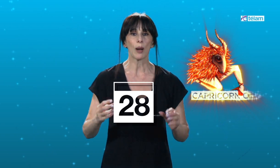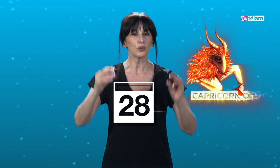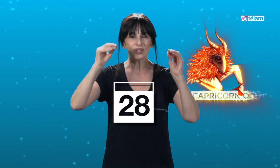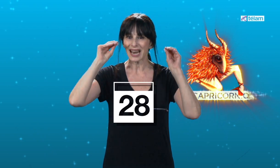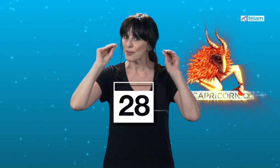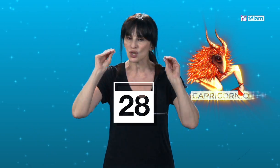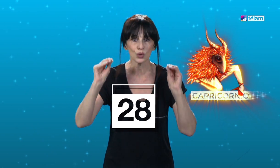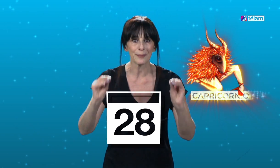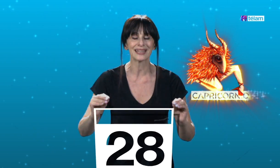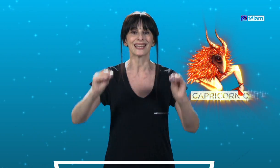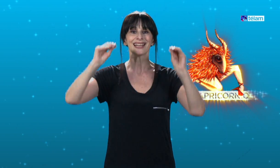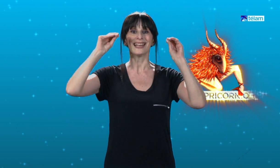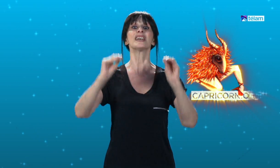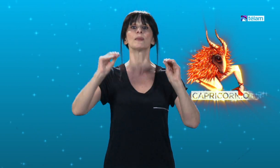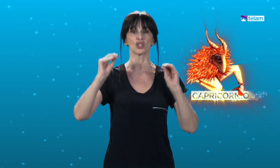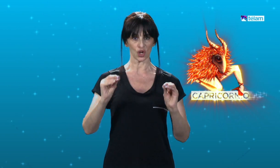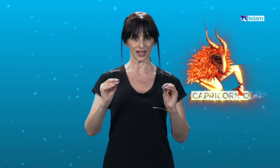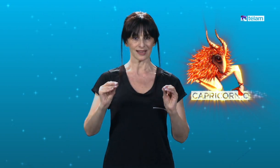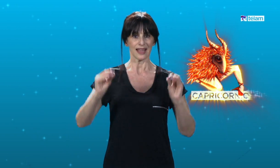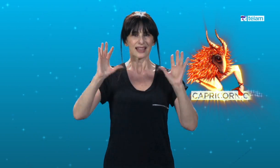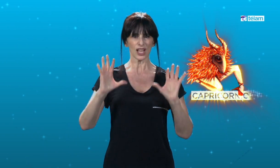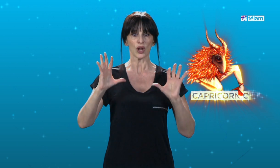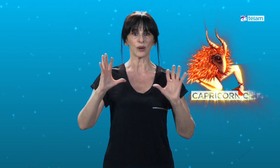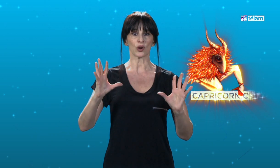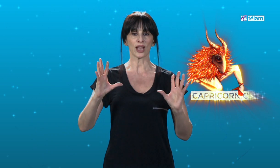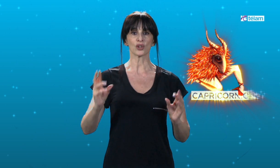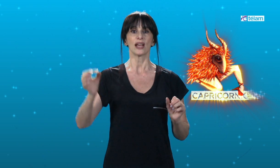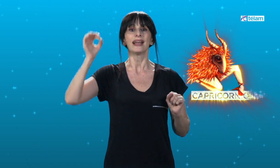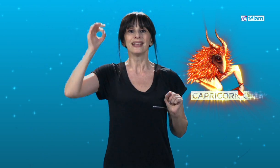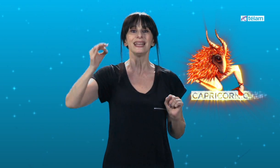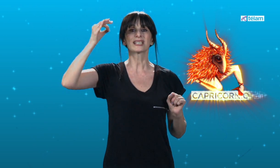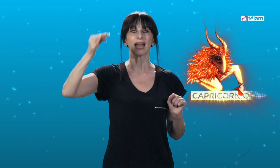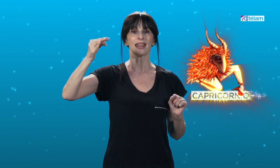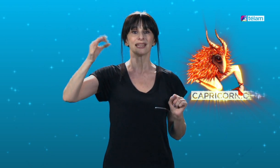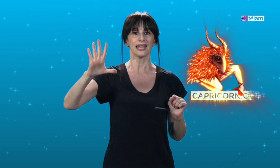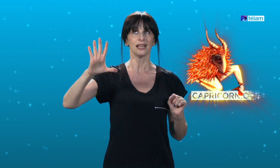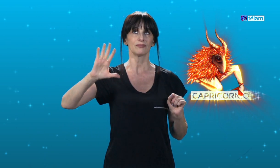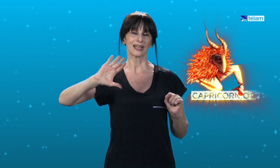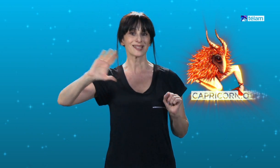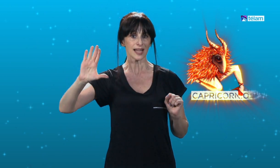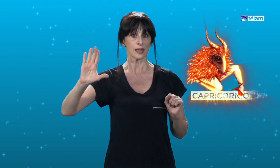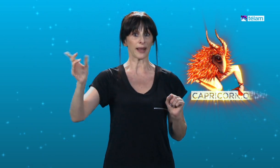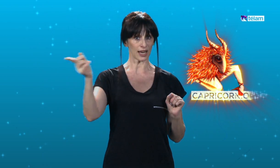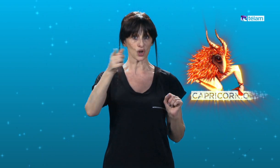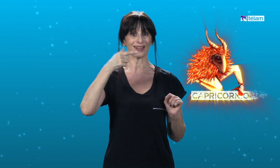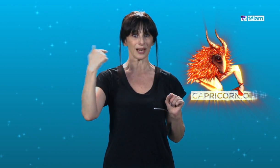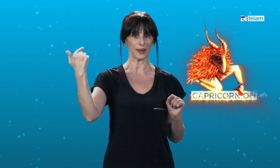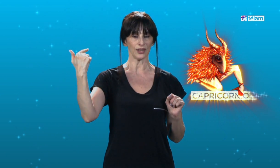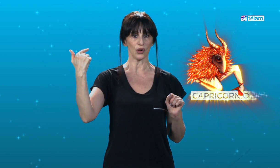apuntala absolutamente las emociones de los capricornianos y la llegada de, quizás, para aquellos que estén esperando,